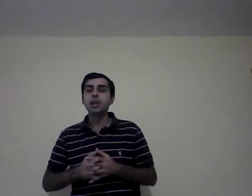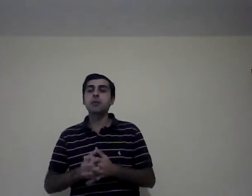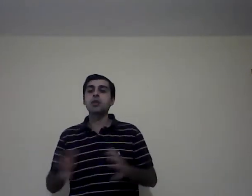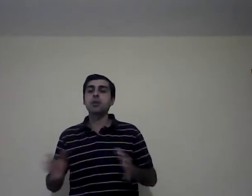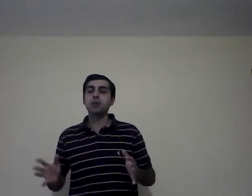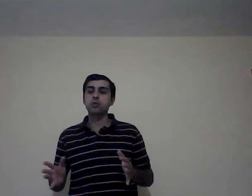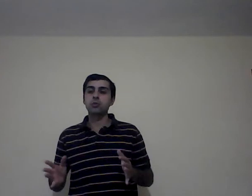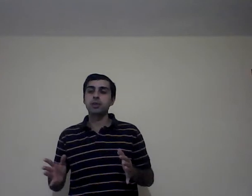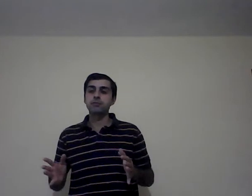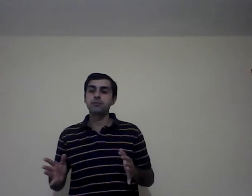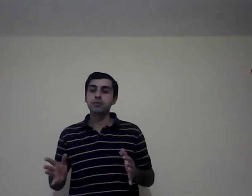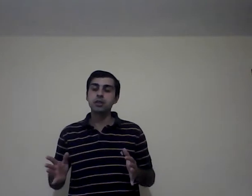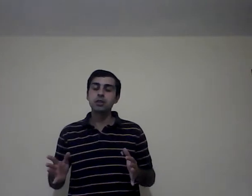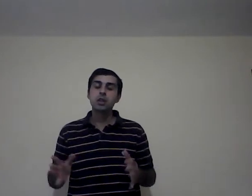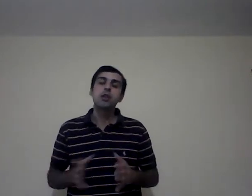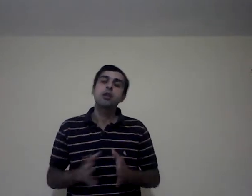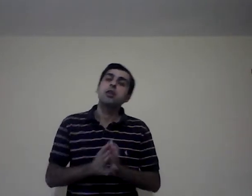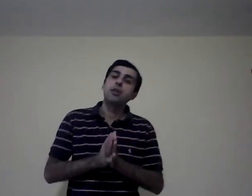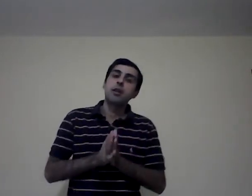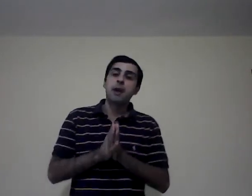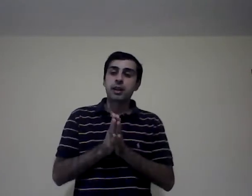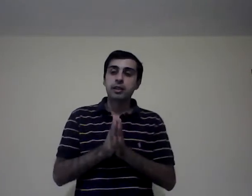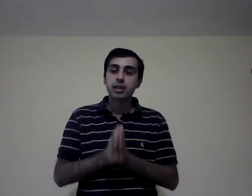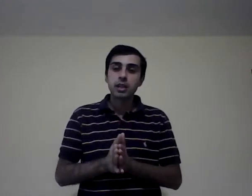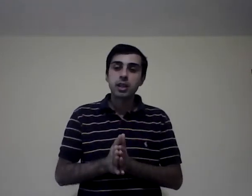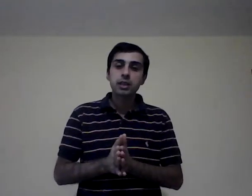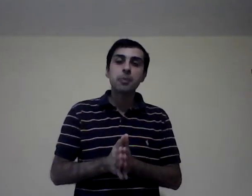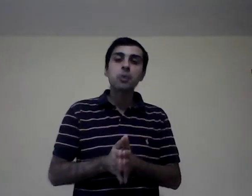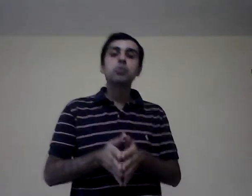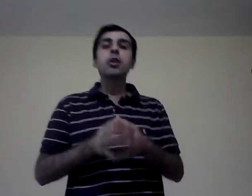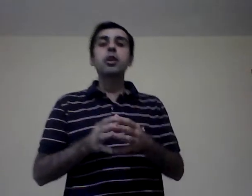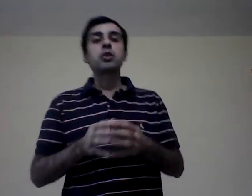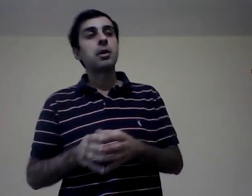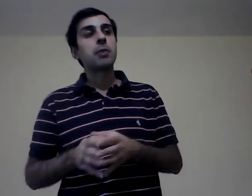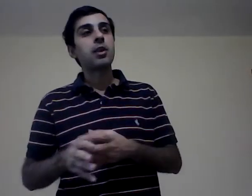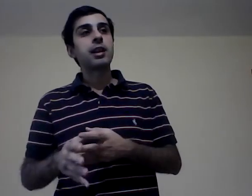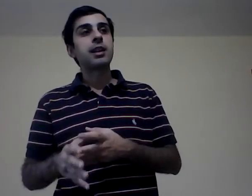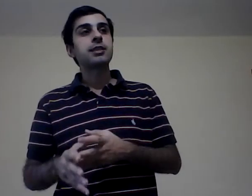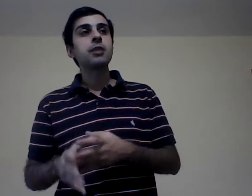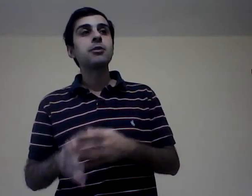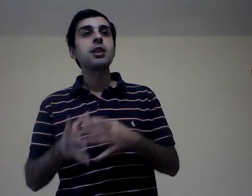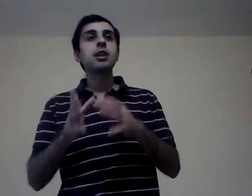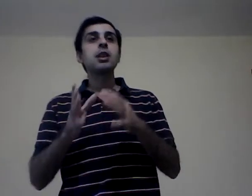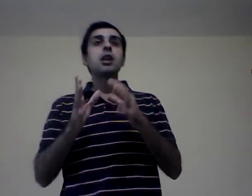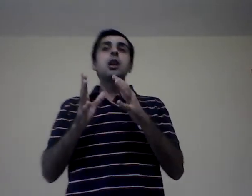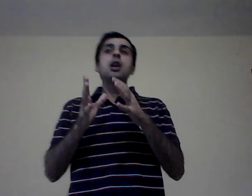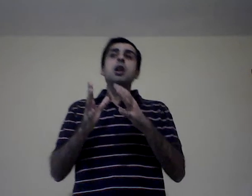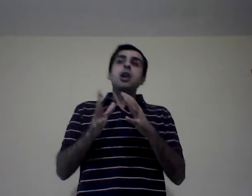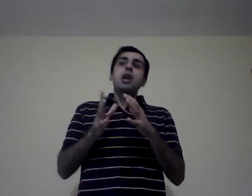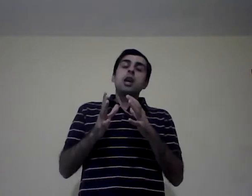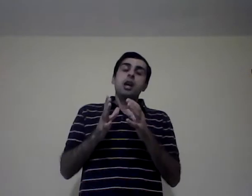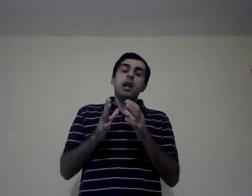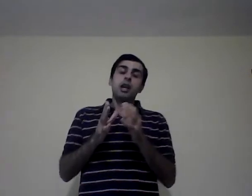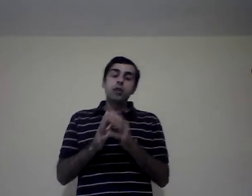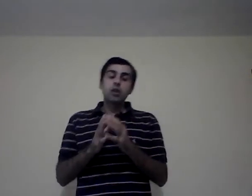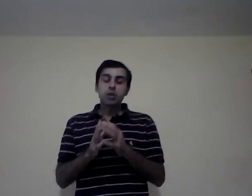mayor apertura, ¿sí? A partir de este punto, retomamos la clase que viene, en donde